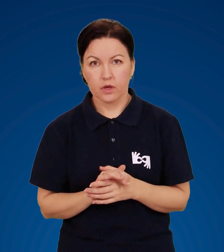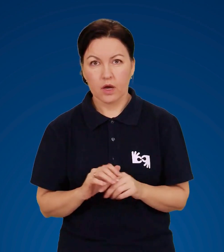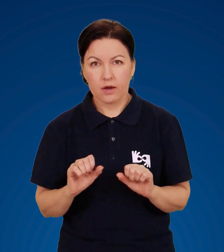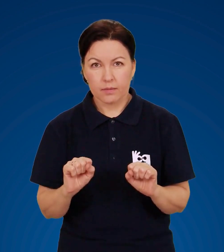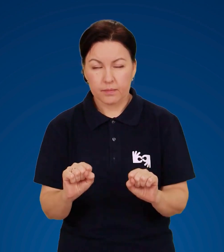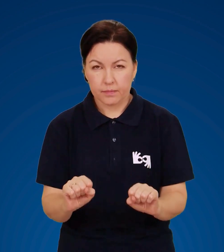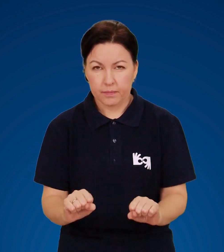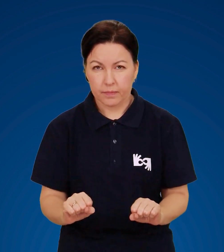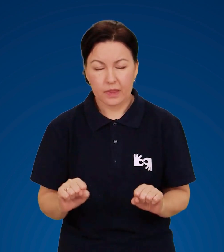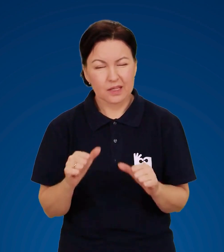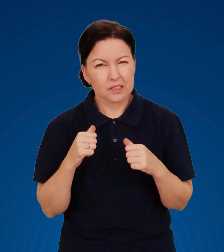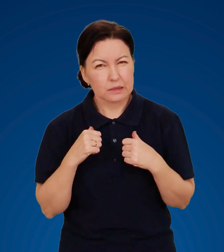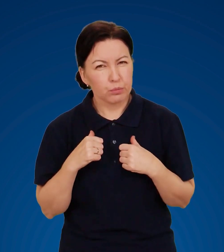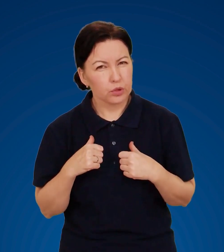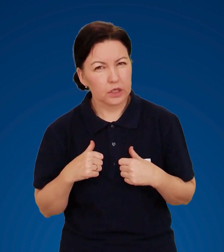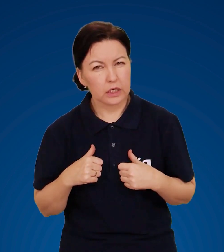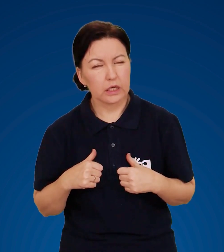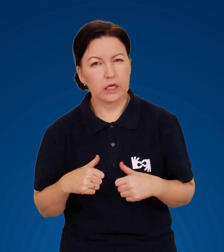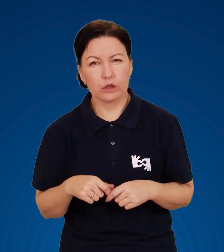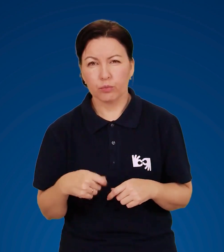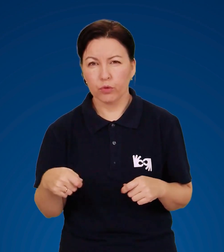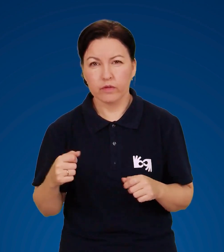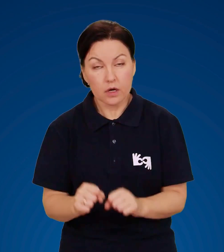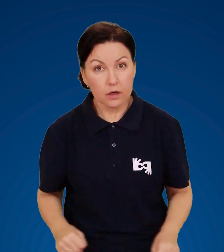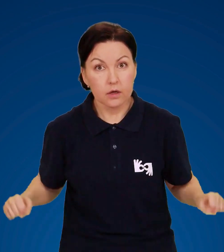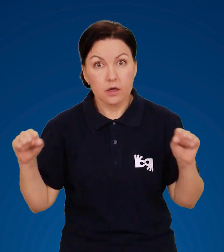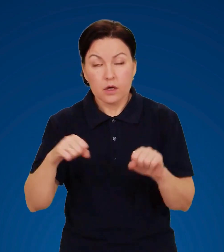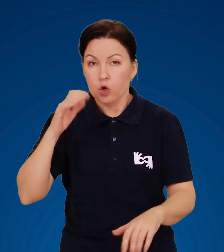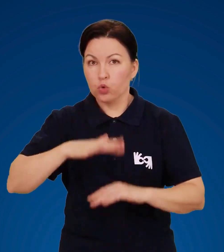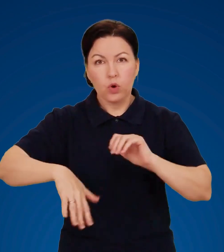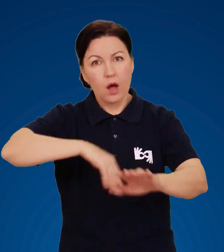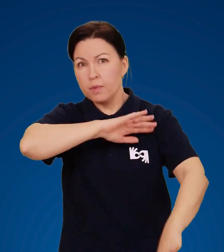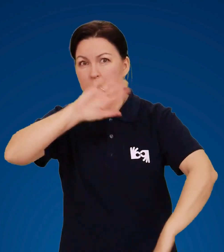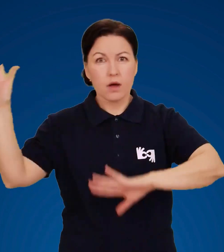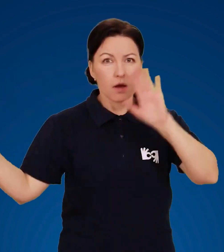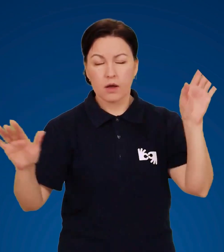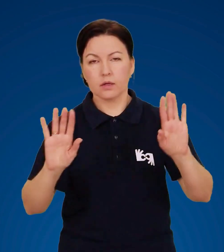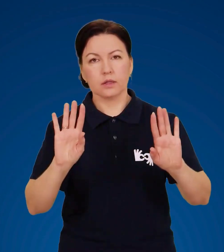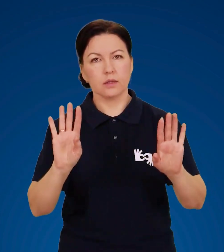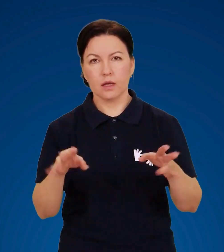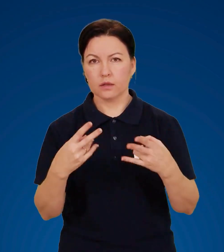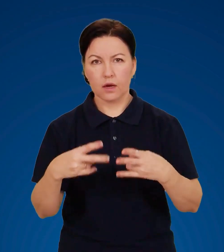плав слід добиратися повільно, спокійно, не розмахуючи руками.